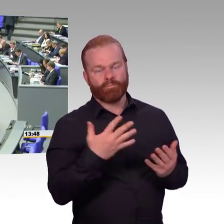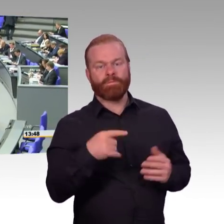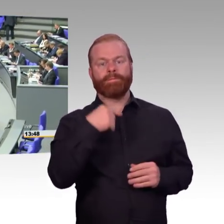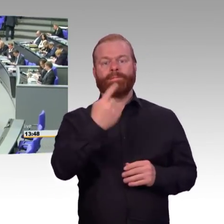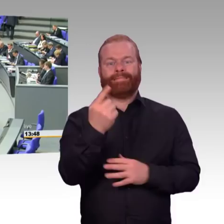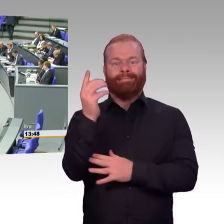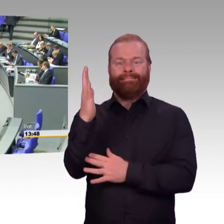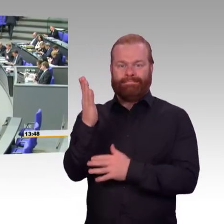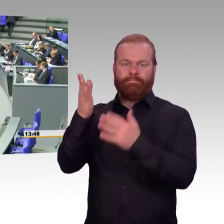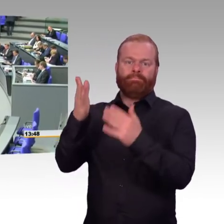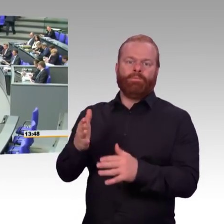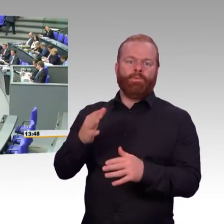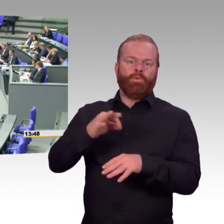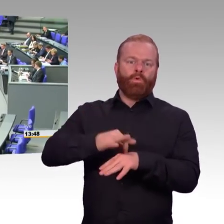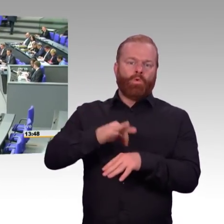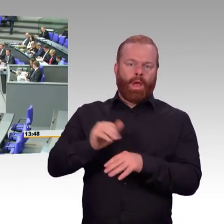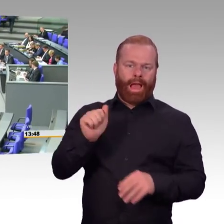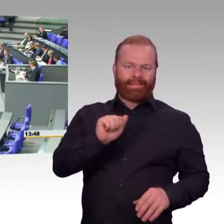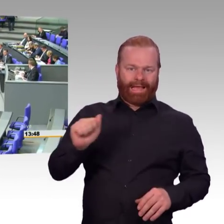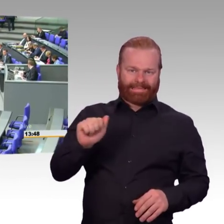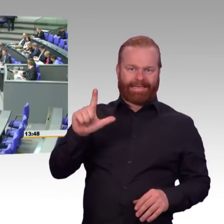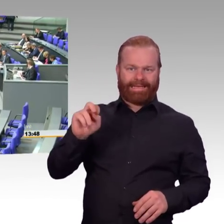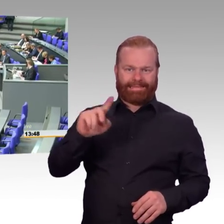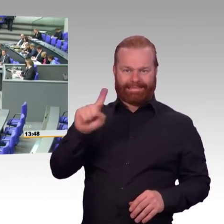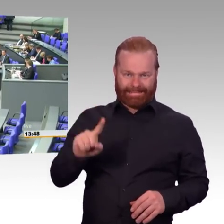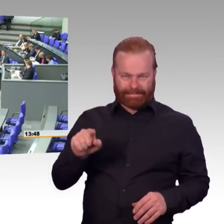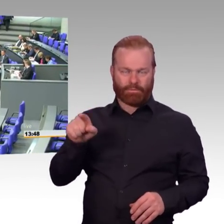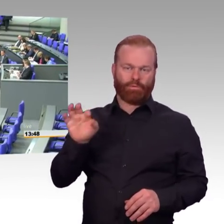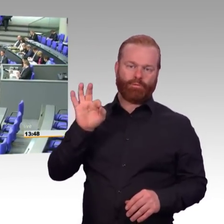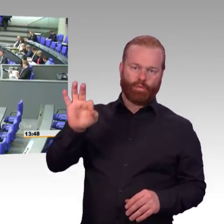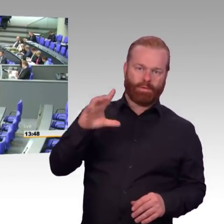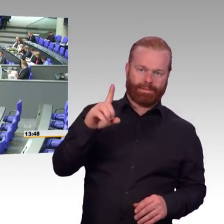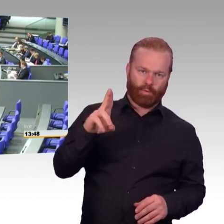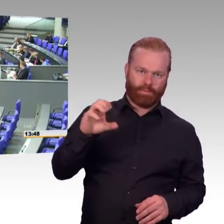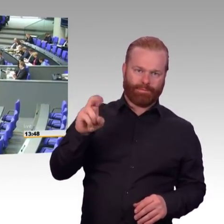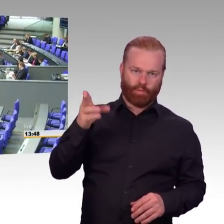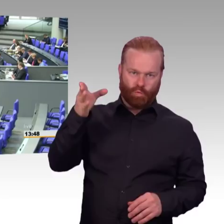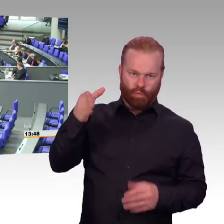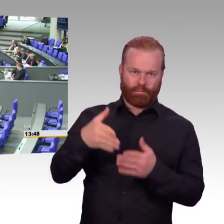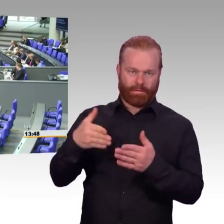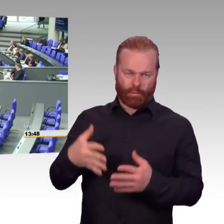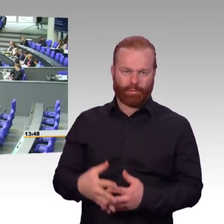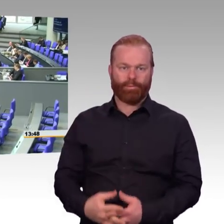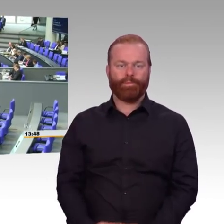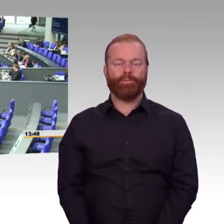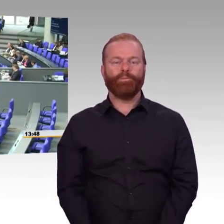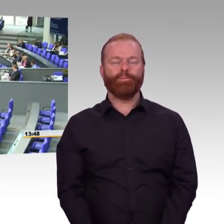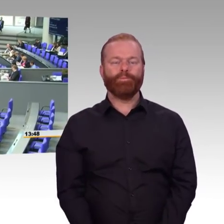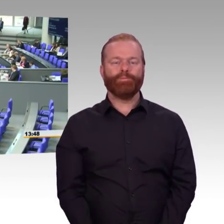Sehr geehrter Herr Präsident, sehr geehrte Damen und Herren, liebe Kolleginnen und Kollegen. Uns liegen heute Anträge vor, zum einen von den Grünen, zum anderen